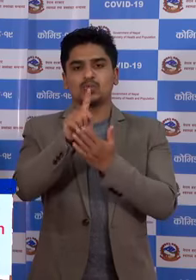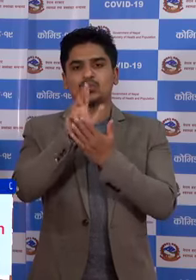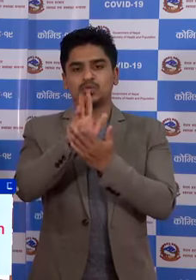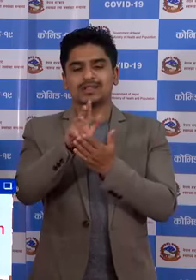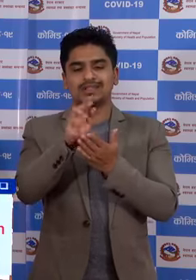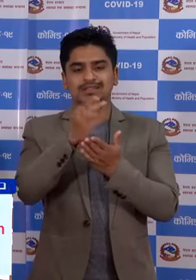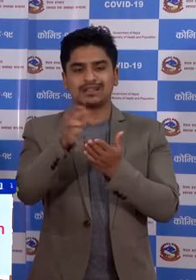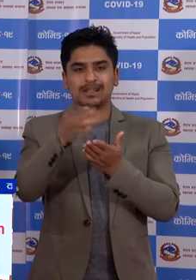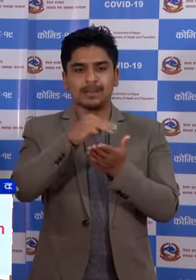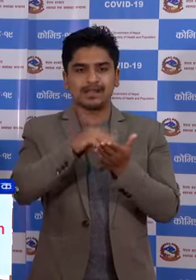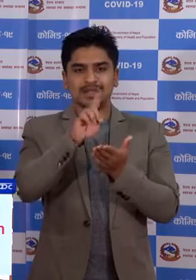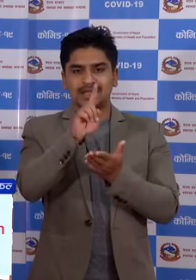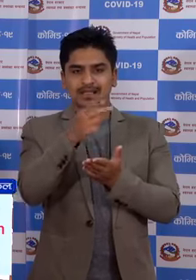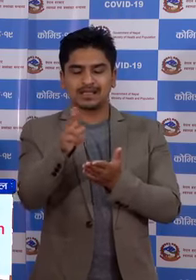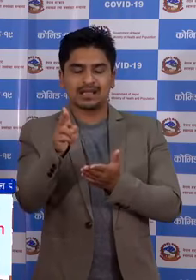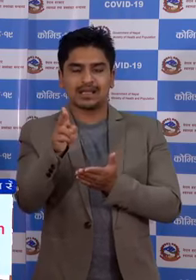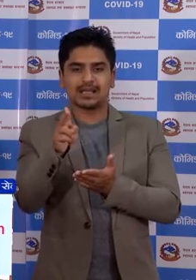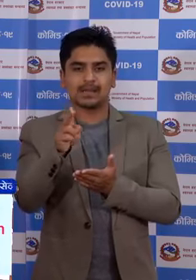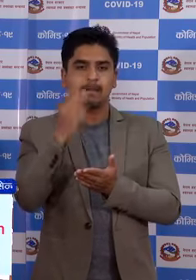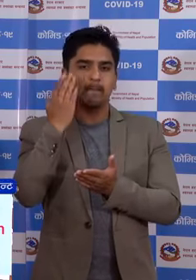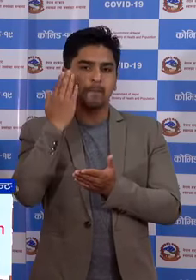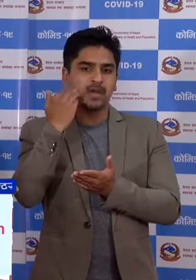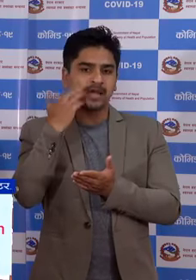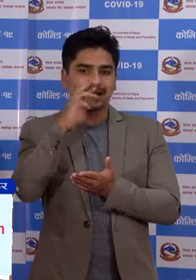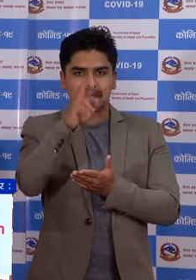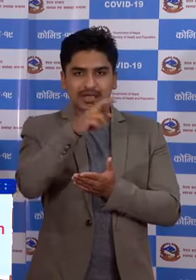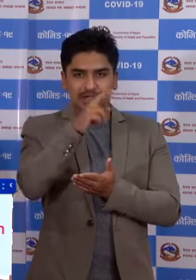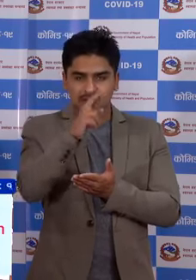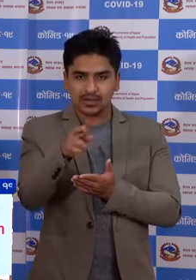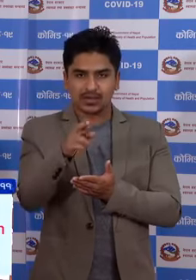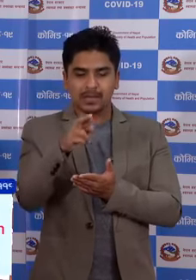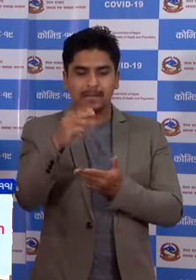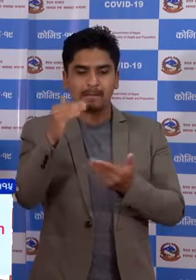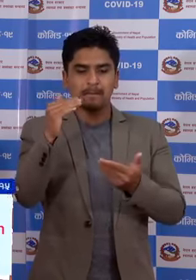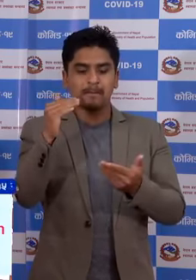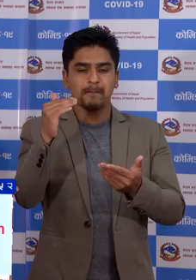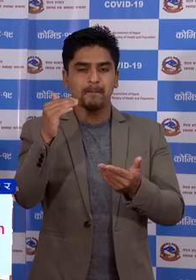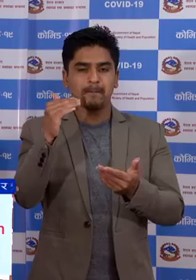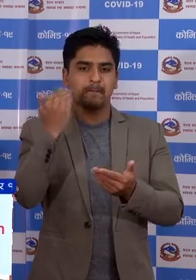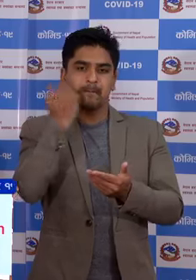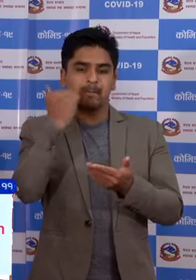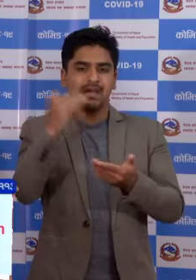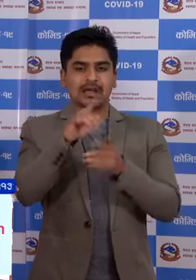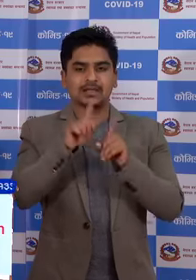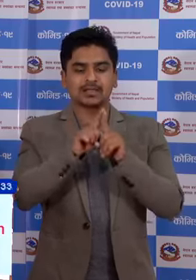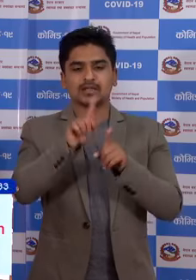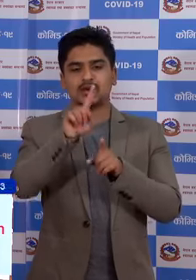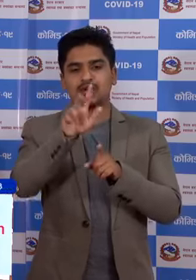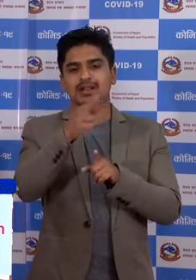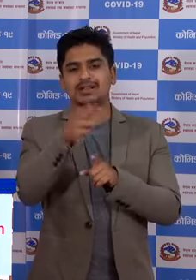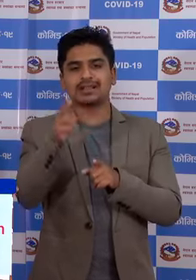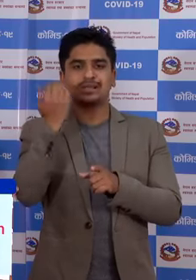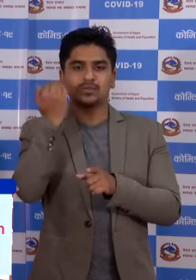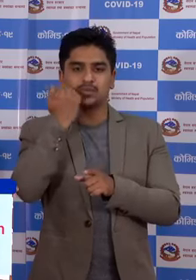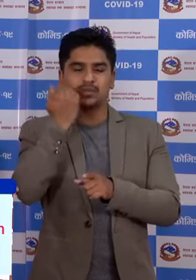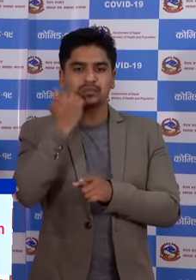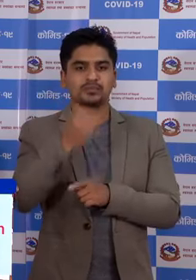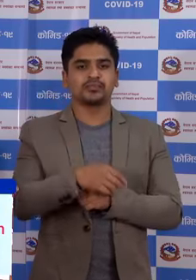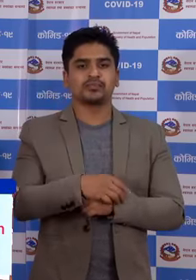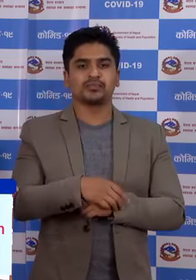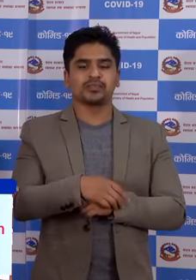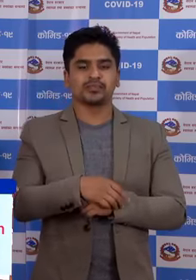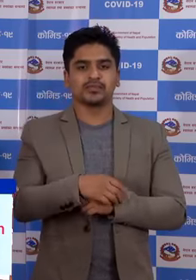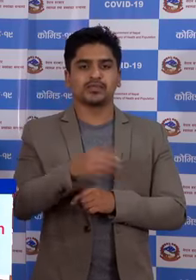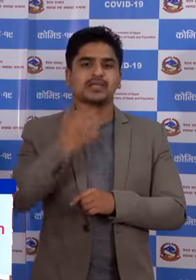मद्दे एक जना महिला रशैंछ आठार जना पूरुस सुक्राज ट्रापिकल